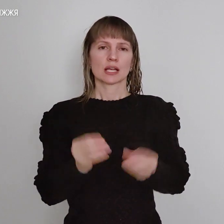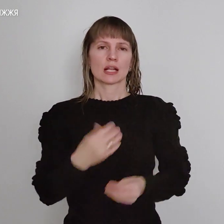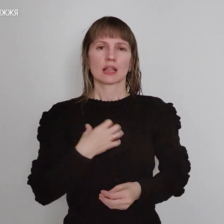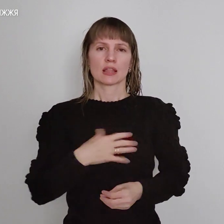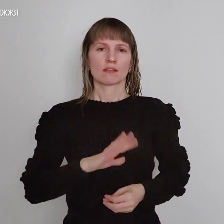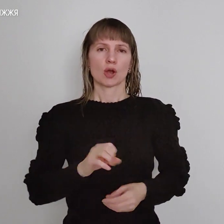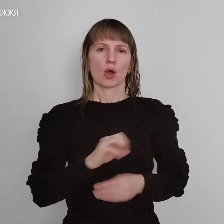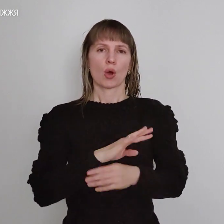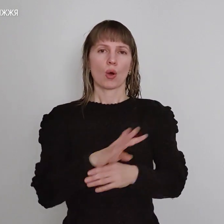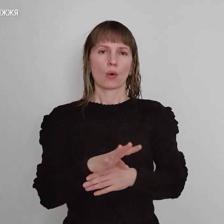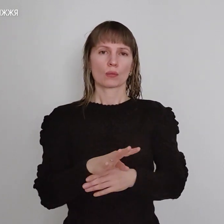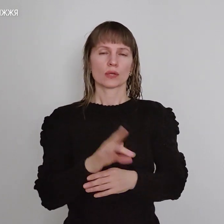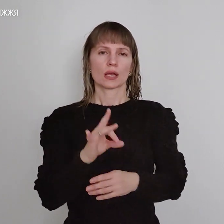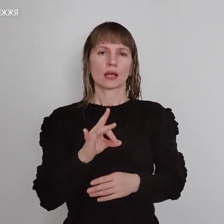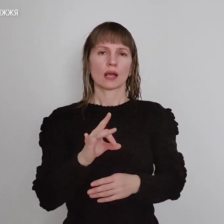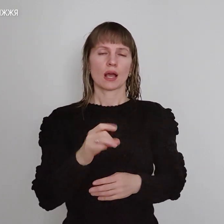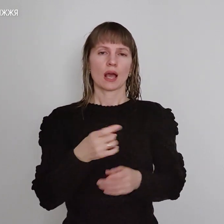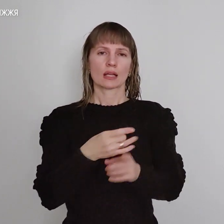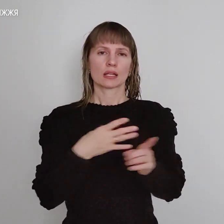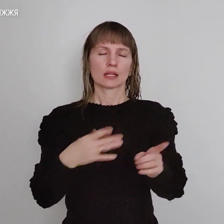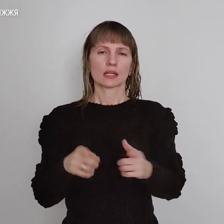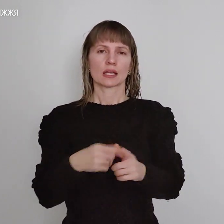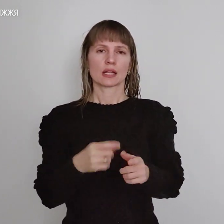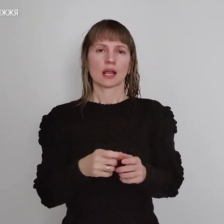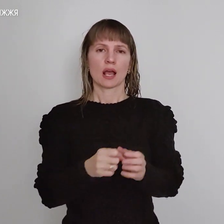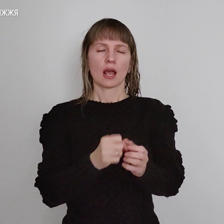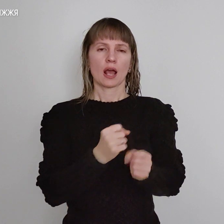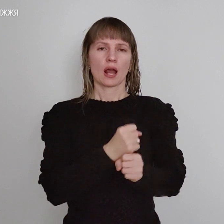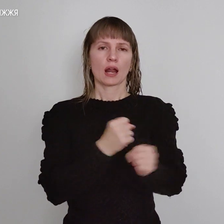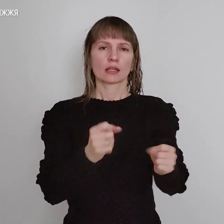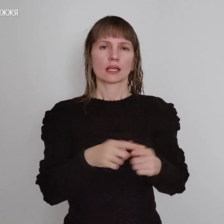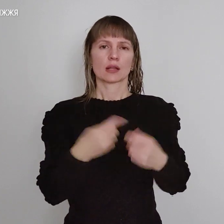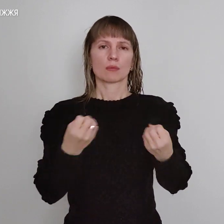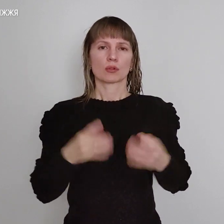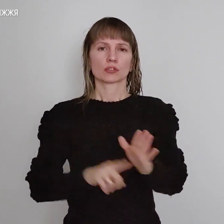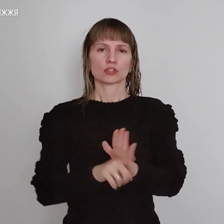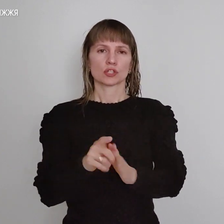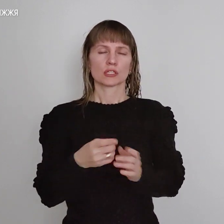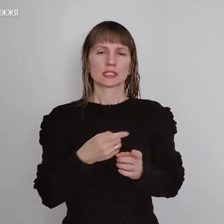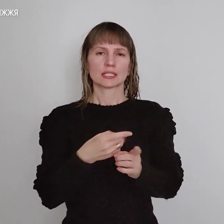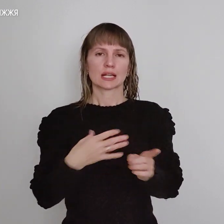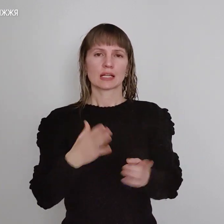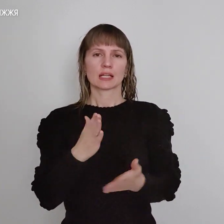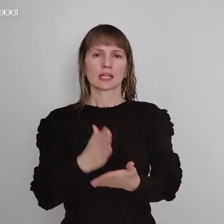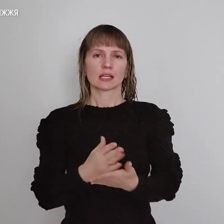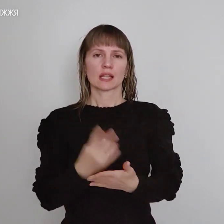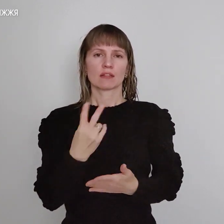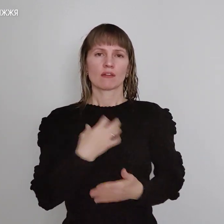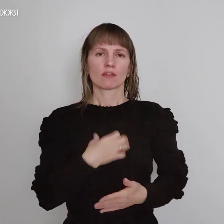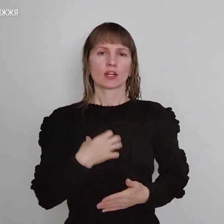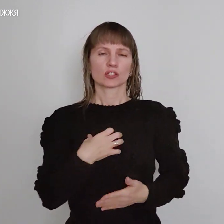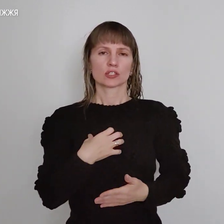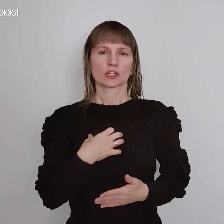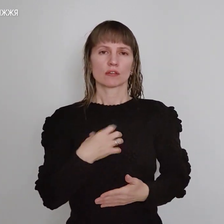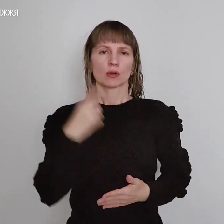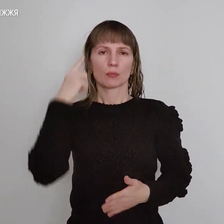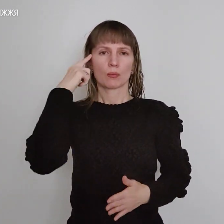обстріл артилерійські кинули ранату, або просто починають стріляти. Є два важливі розуміння, що треба